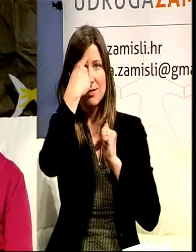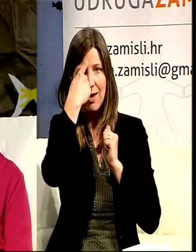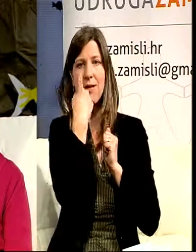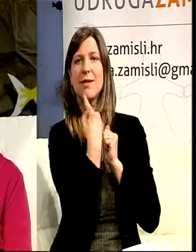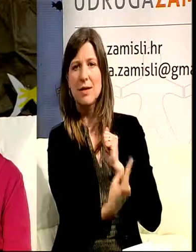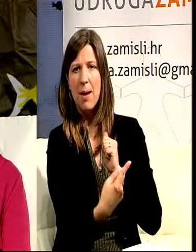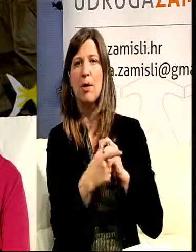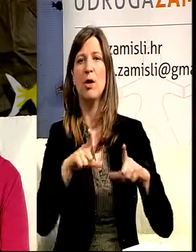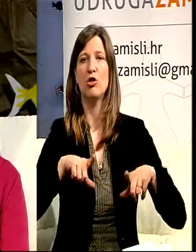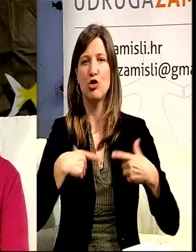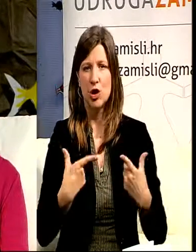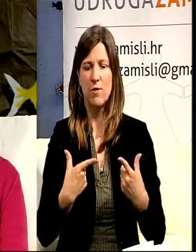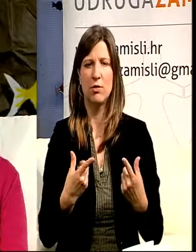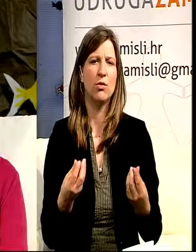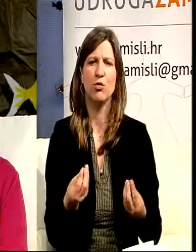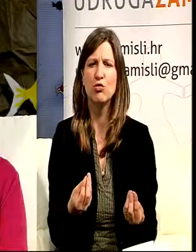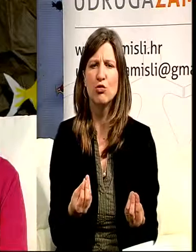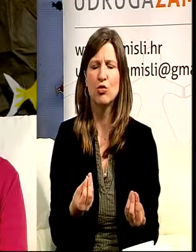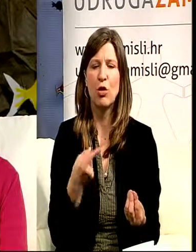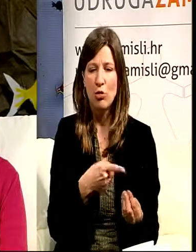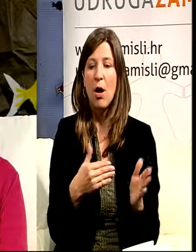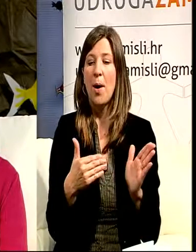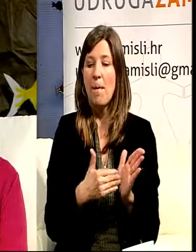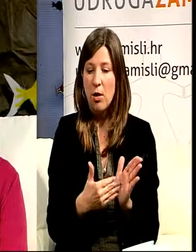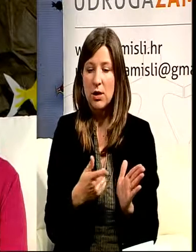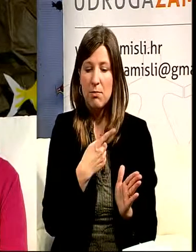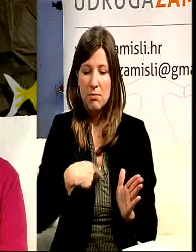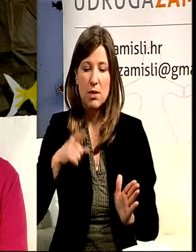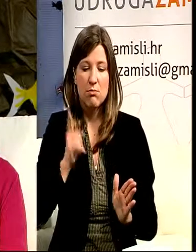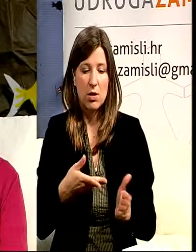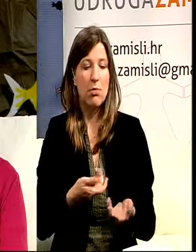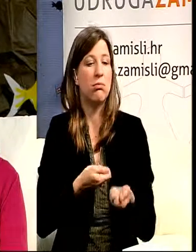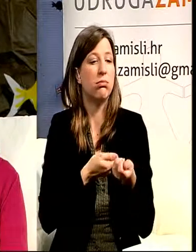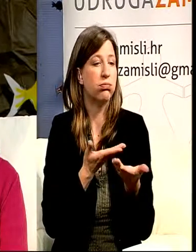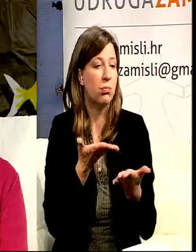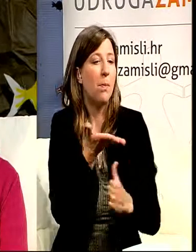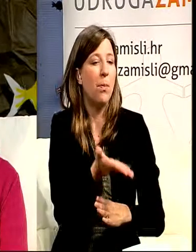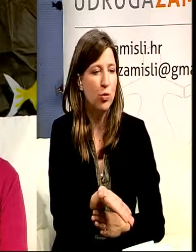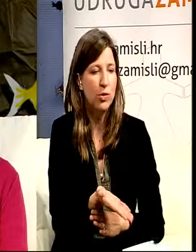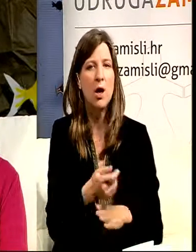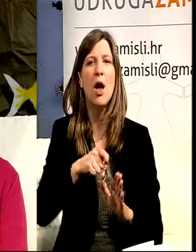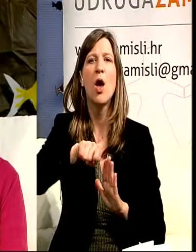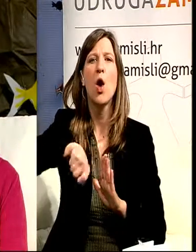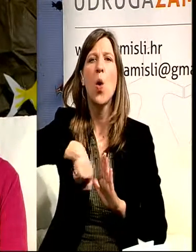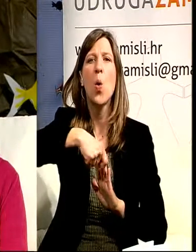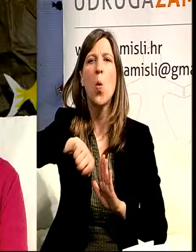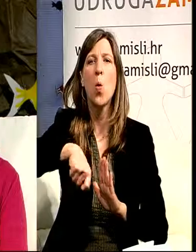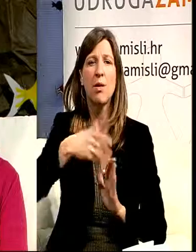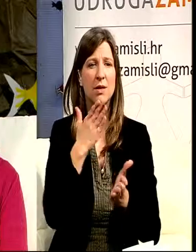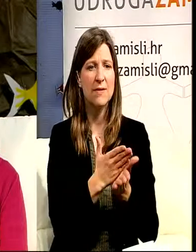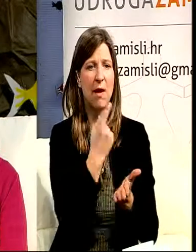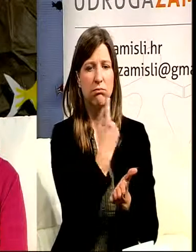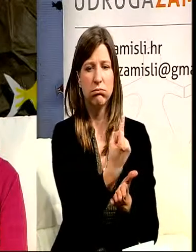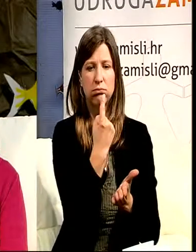potreba koju treba zadovoljiti. Znači, kuhanje je nešto što čovjek, bez obzira imao